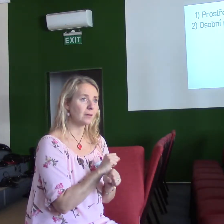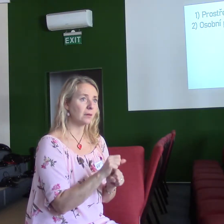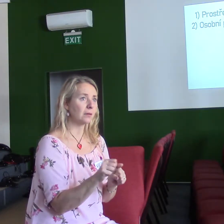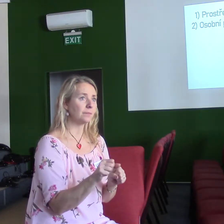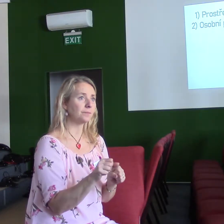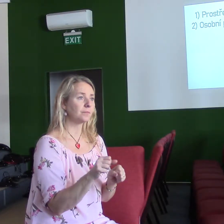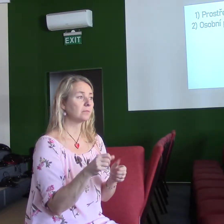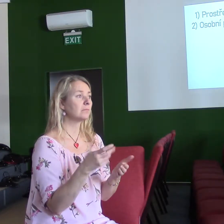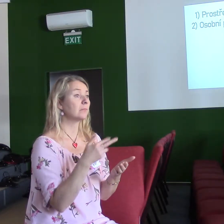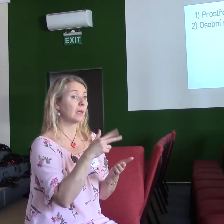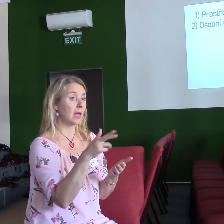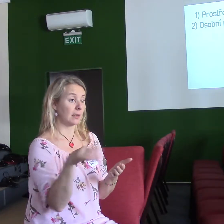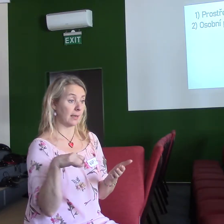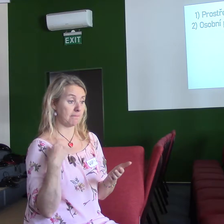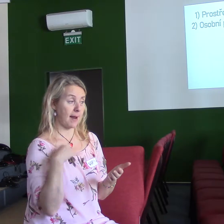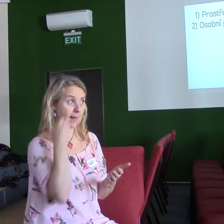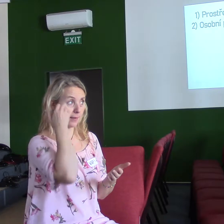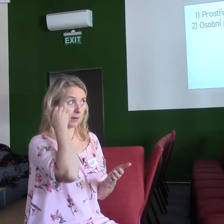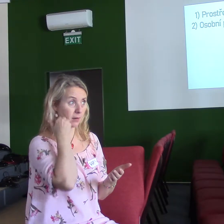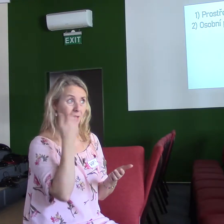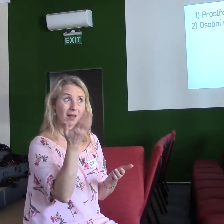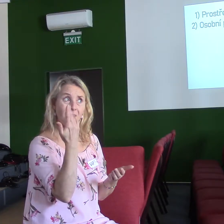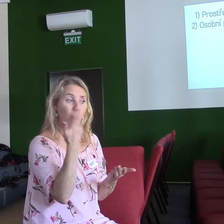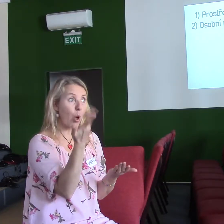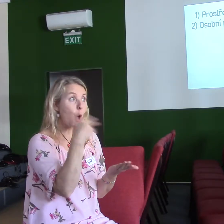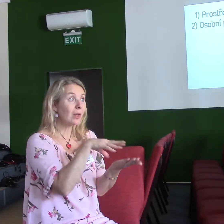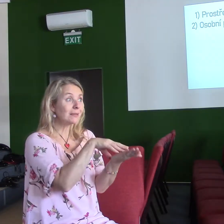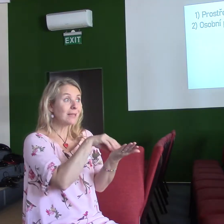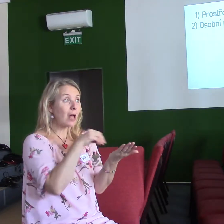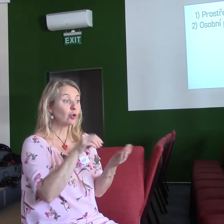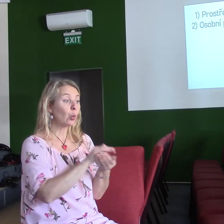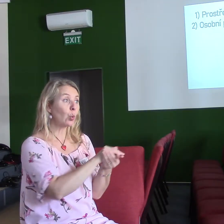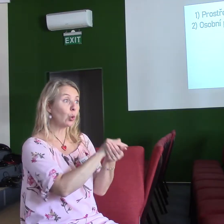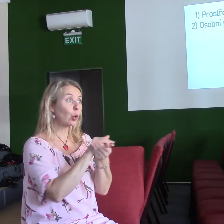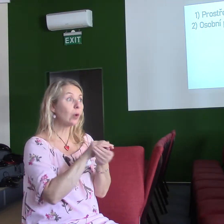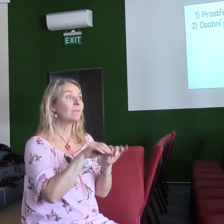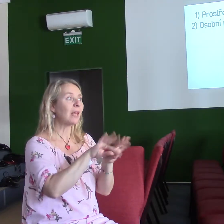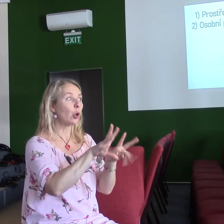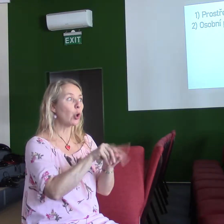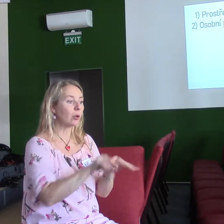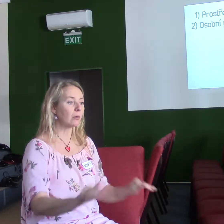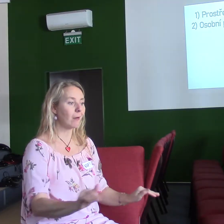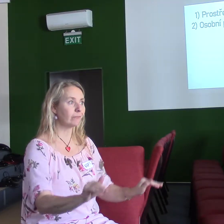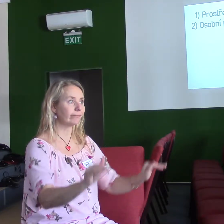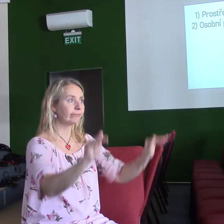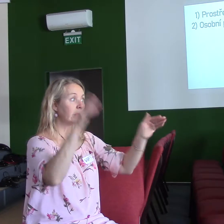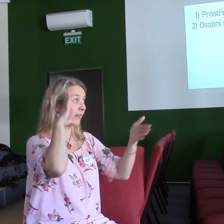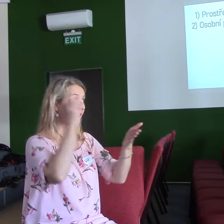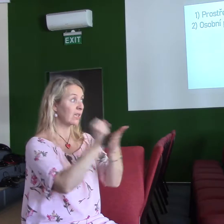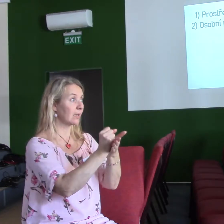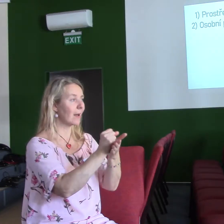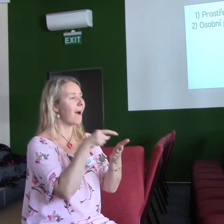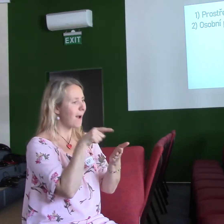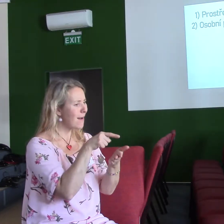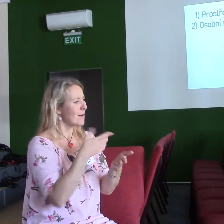že obsaháš mladí lidé, kteří nevyrostli v chřišťanských rodinách, tak jsou vděční za to, když se s nima přátelí a baví